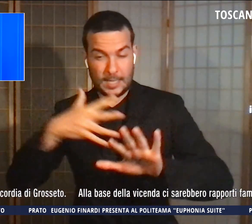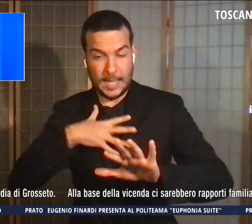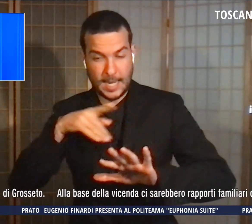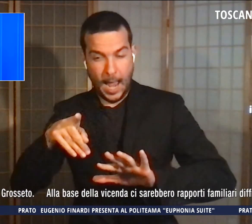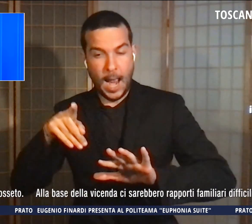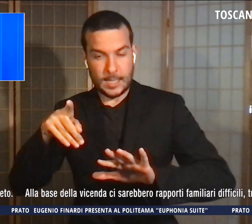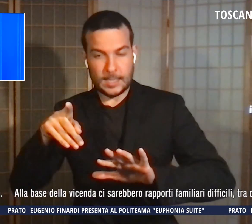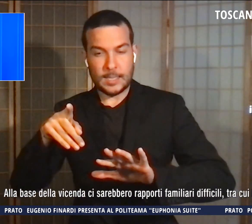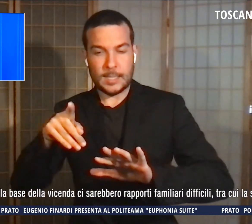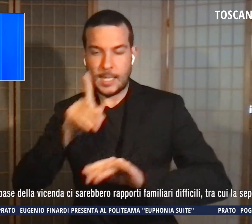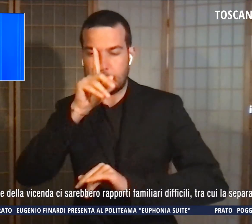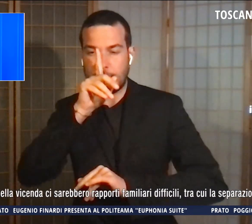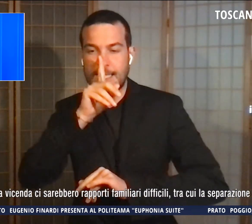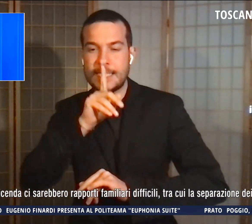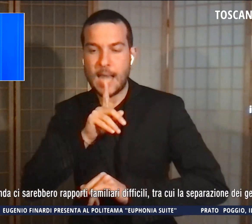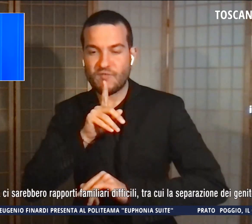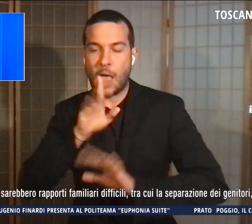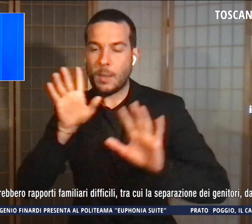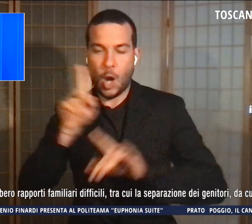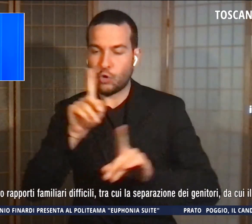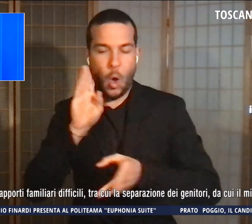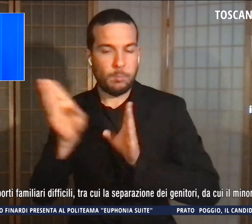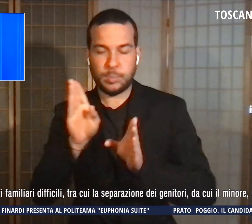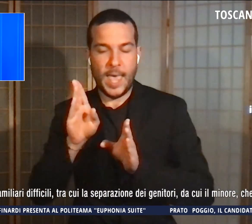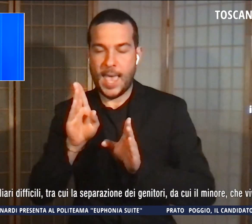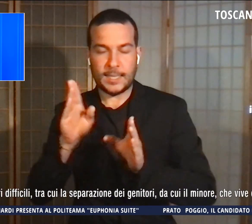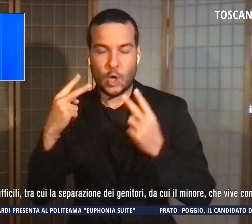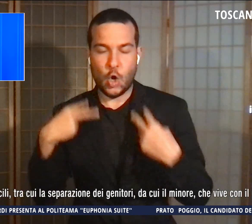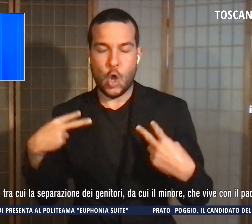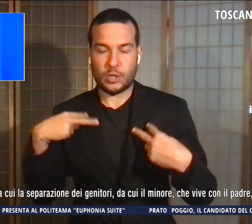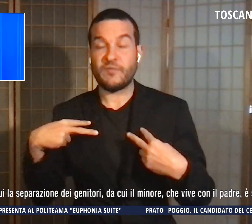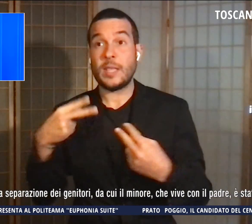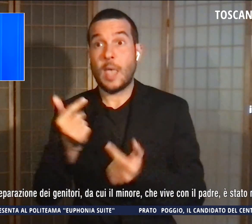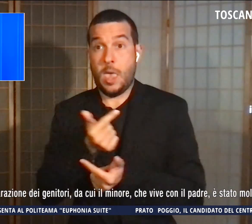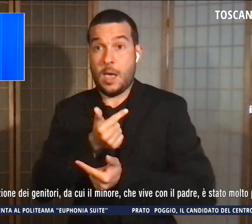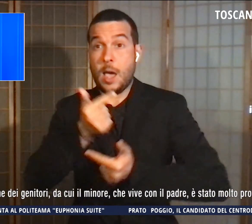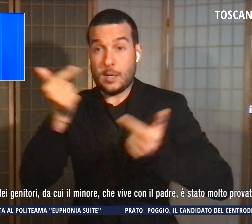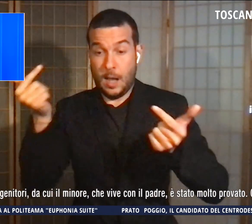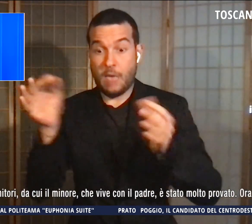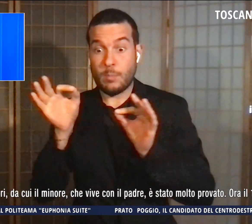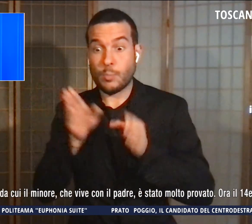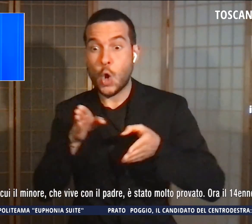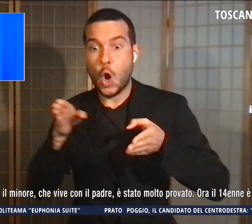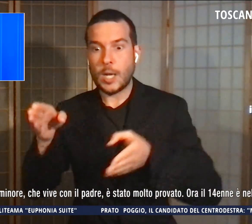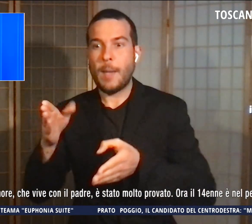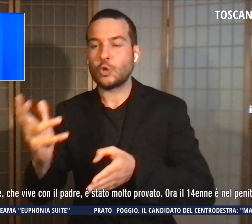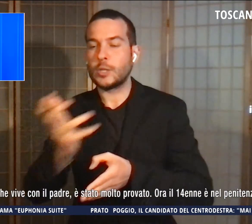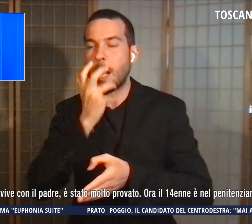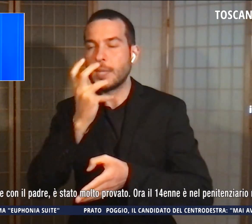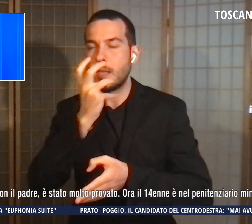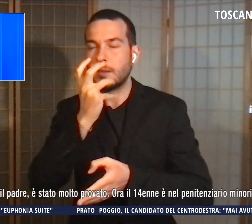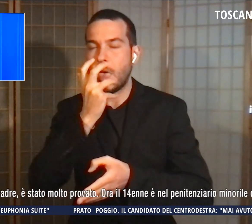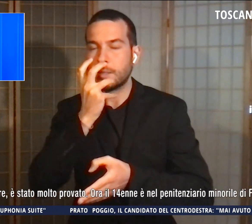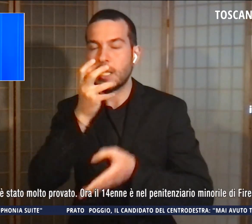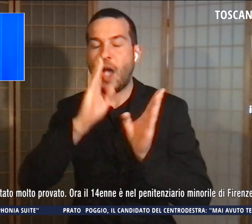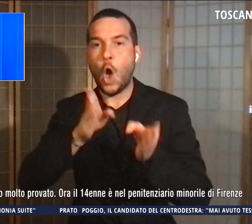risulta in pericolo di vita. È ricoverato in gravi condizioni nel reparto di terapia intensiva dell'ospedale